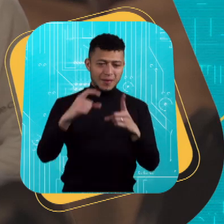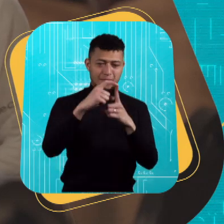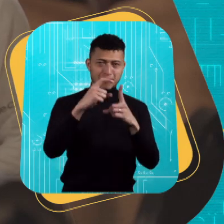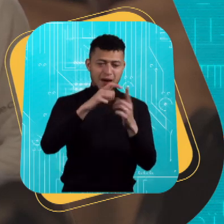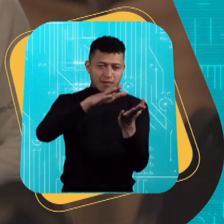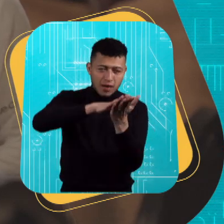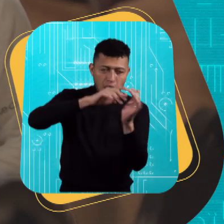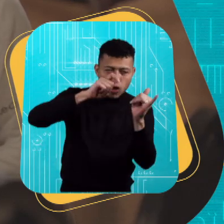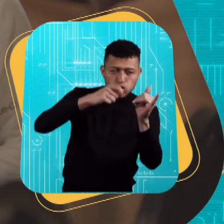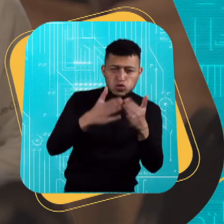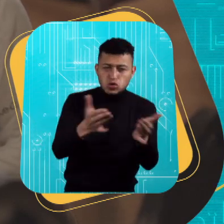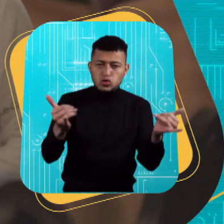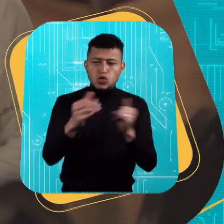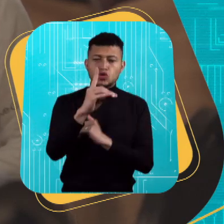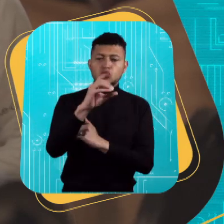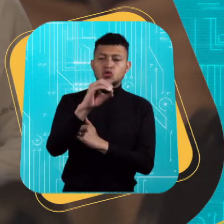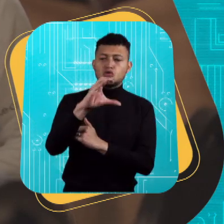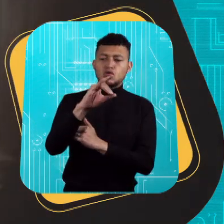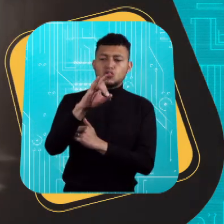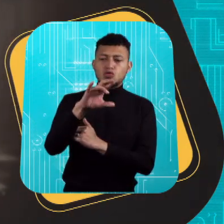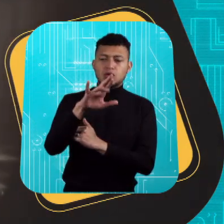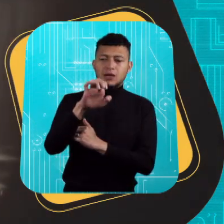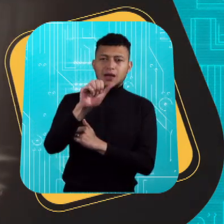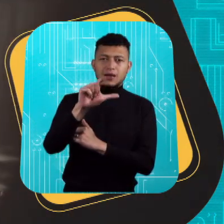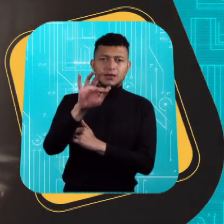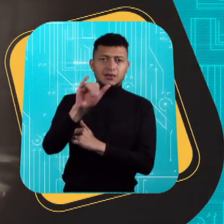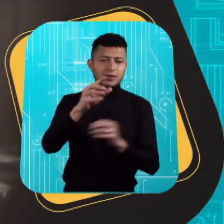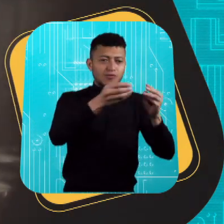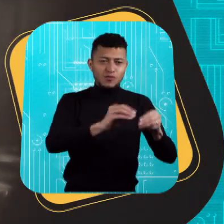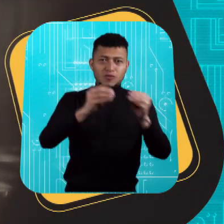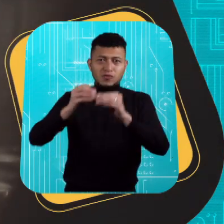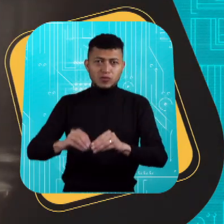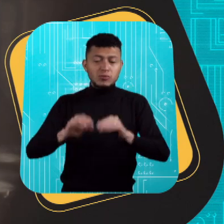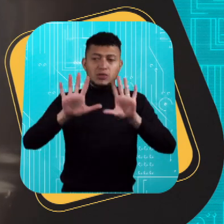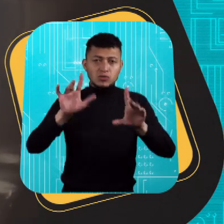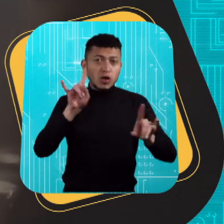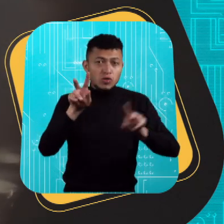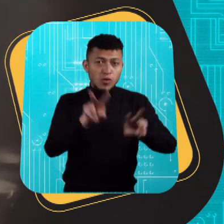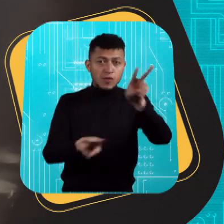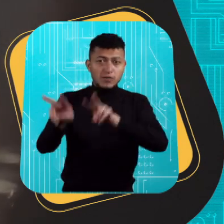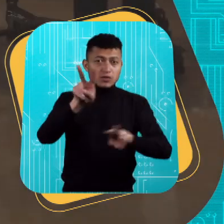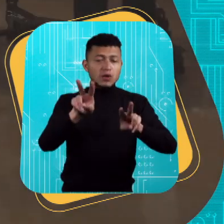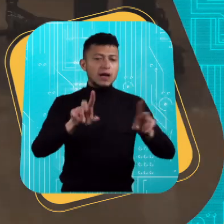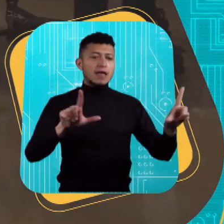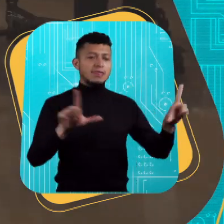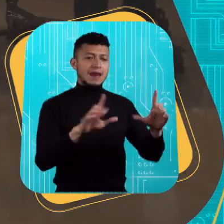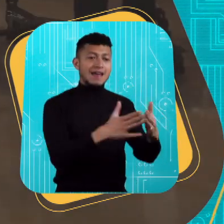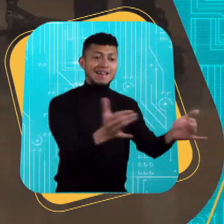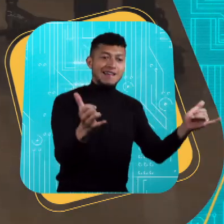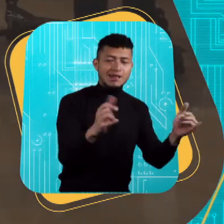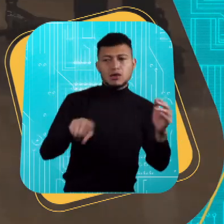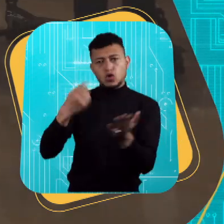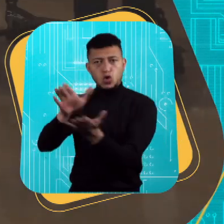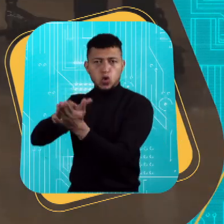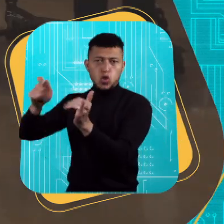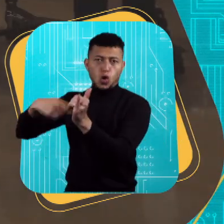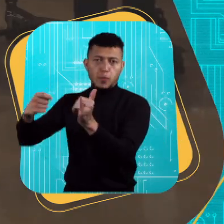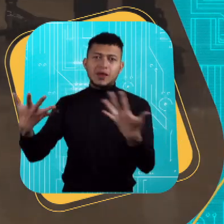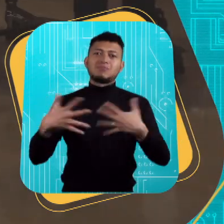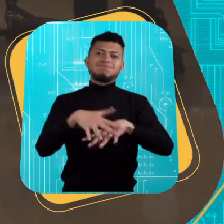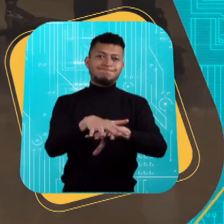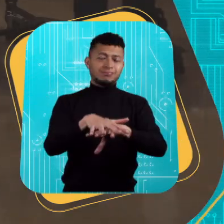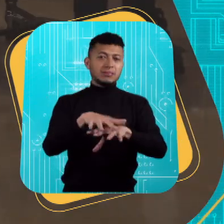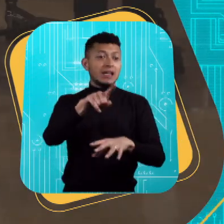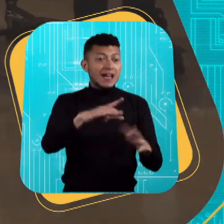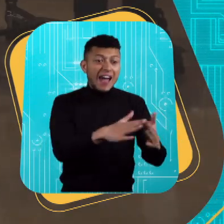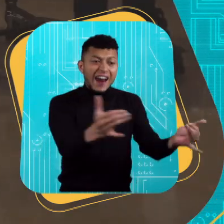La palabra docu-reality proviene de la unión de dos géneros audiovisuales, la tele-realidad y los documentales. Por un lado,